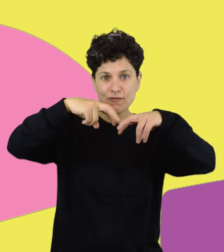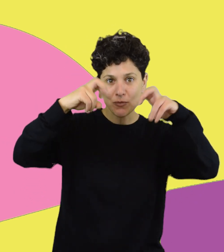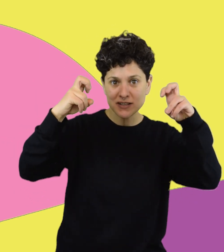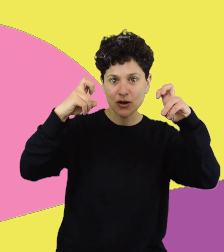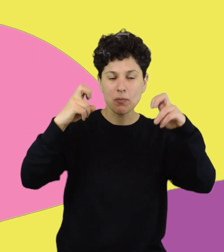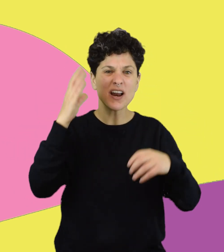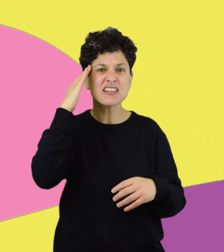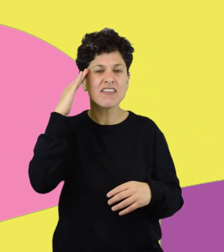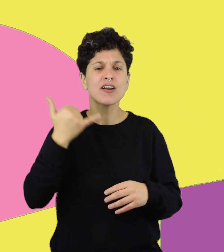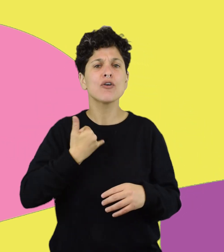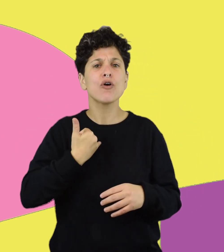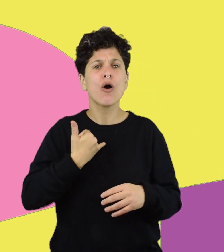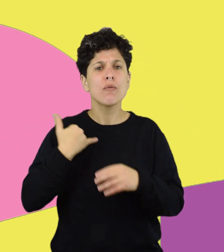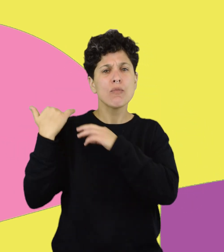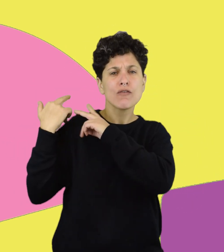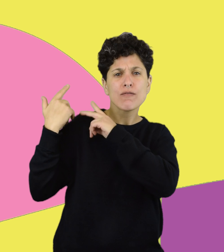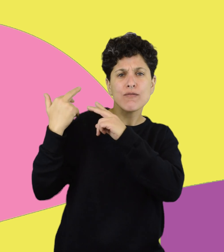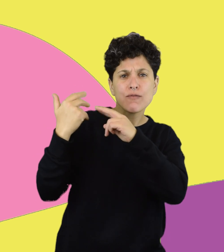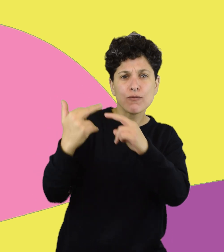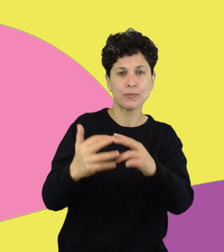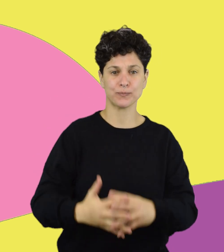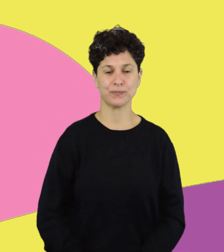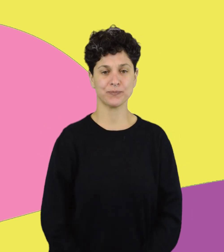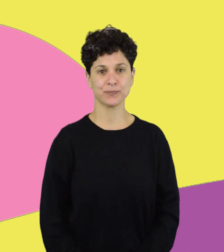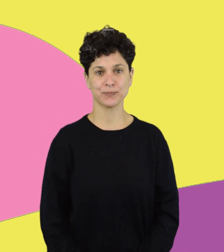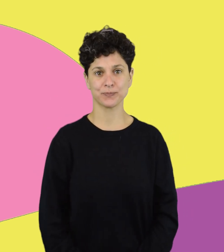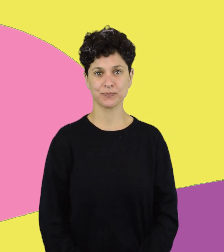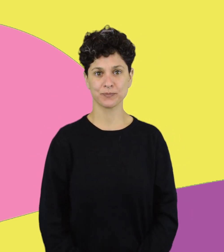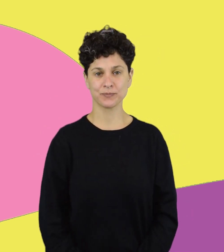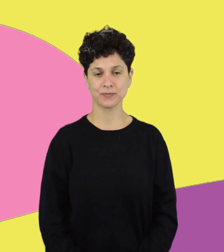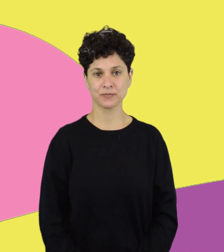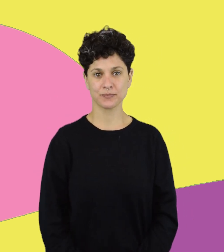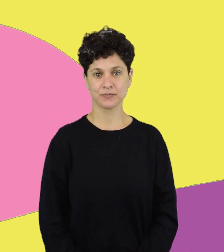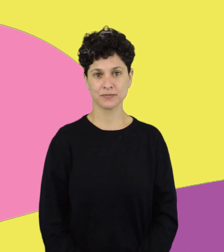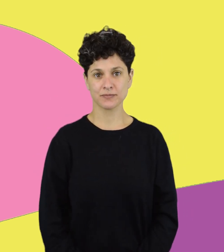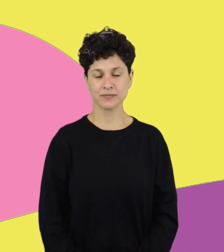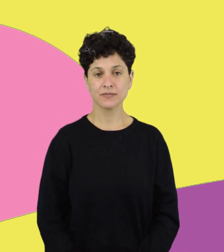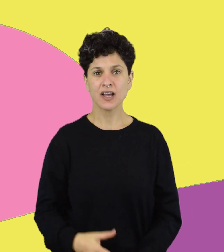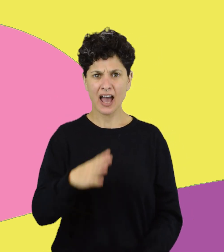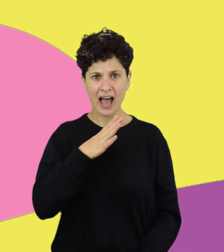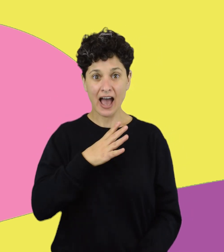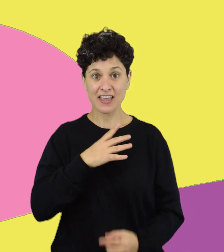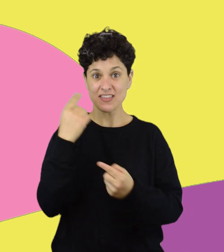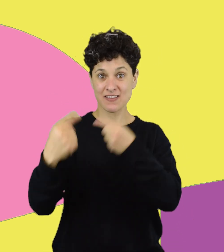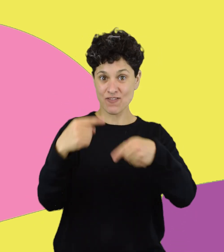éxito mantenido en el tiempo. ¿Sabías que hay diferentes tipos de tango? ¿Cuáles?